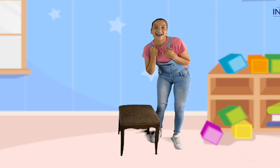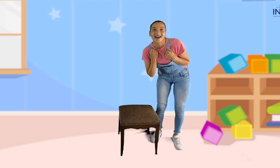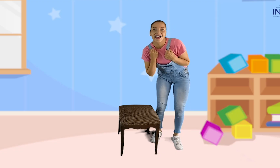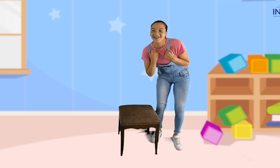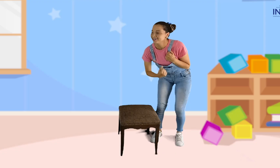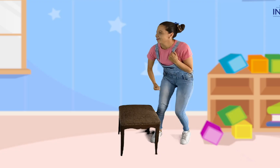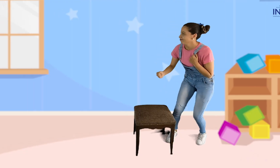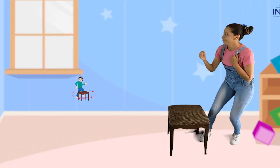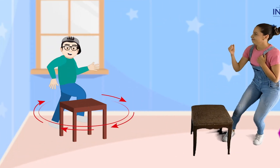Así.